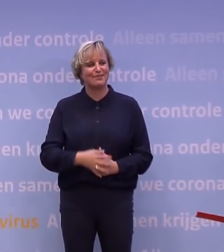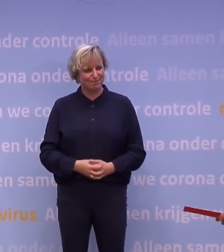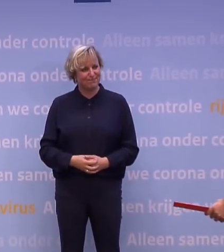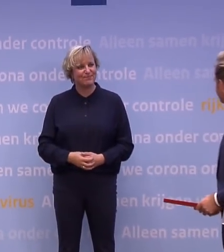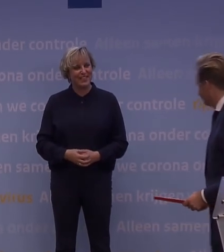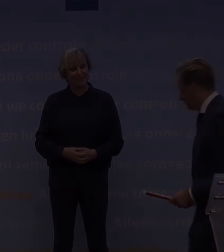Dank wel. *** ***